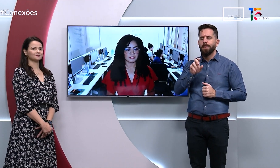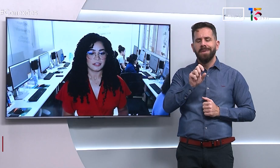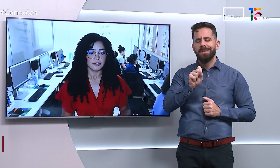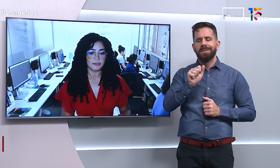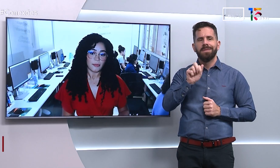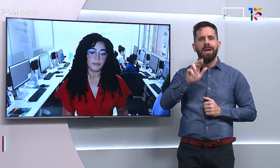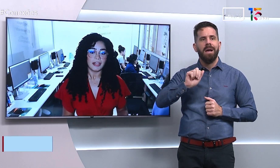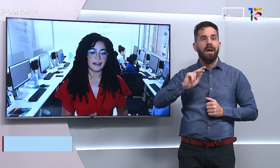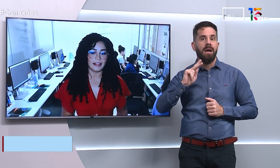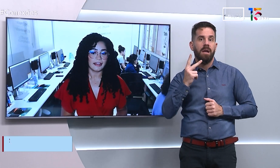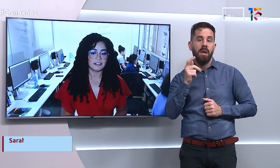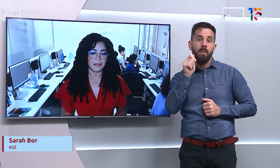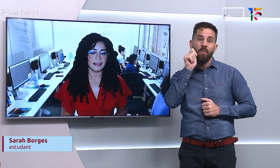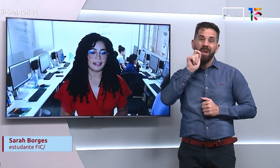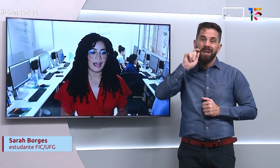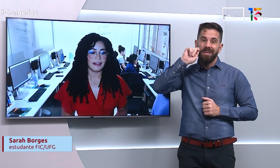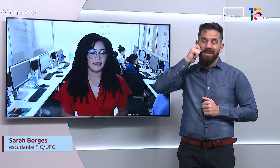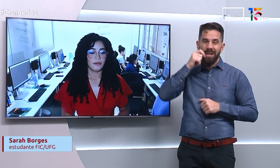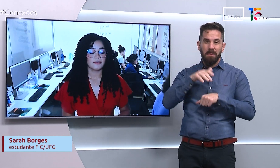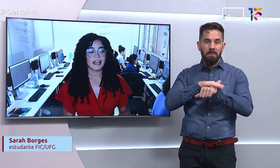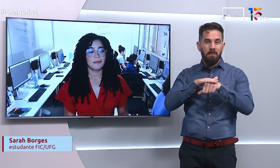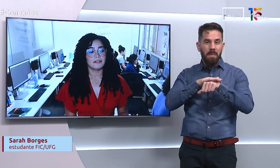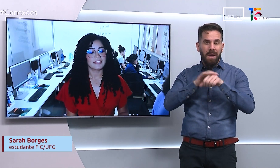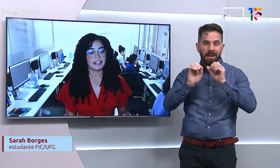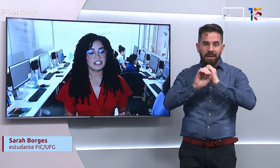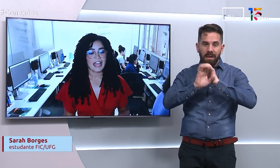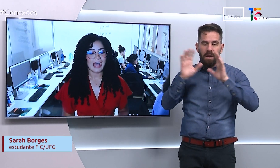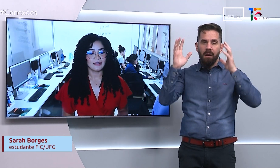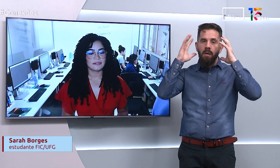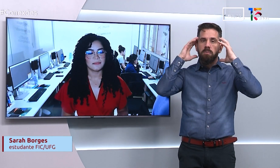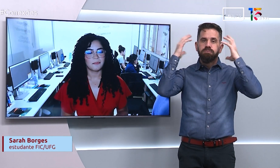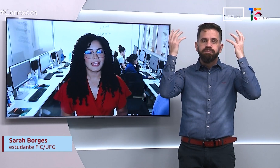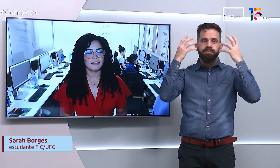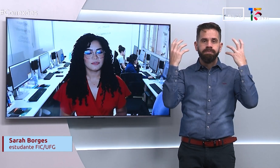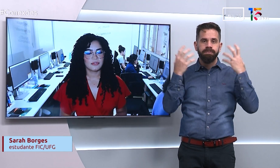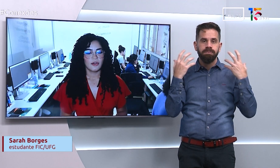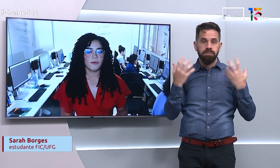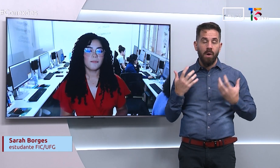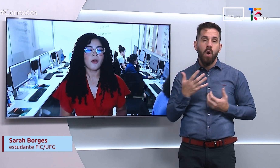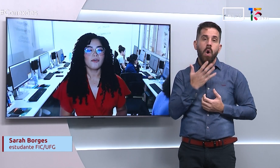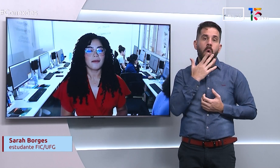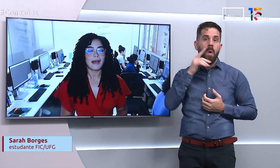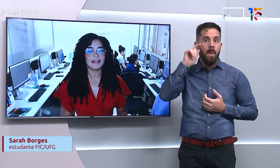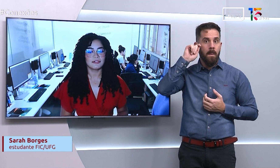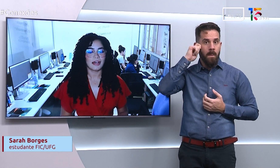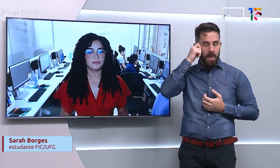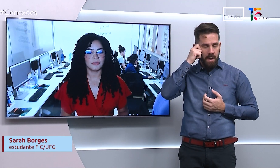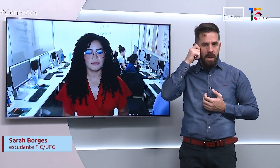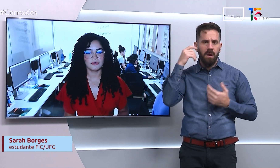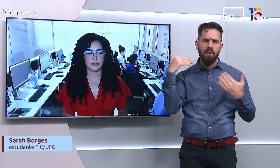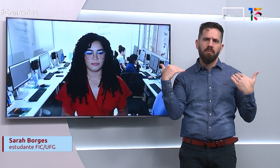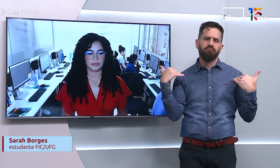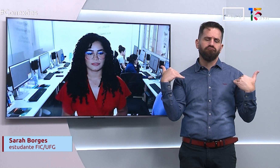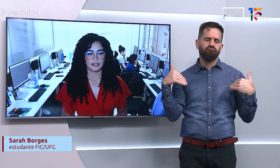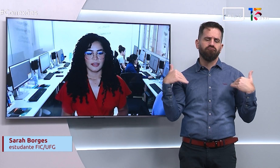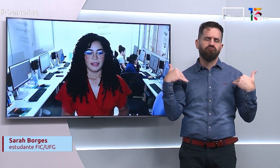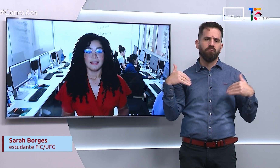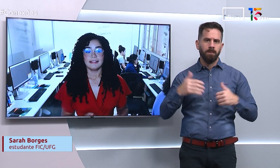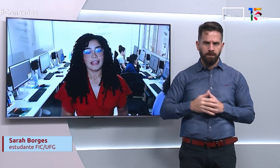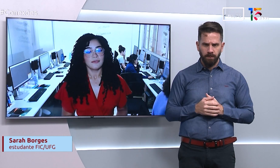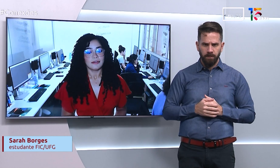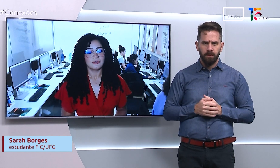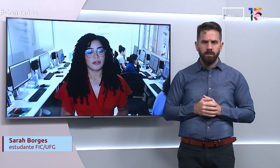Borges, sou uma mulher negra de pele clara, com os cabelos cacheados e pretos, um pouco abaixo da altura dos ombros.